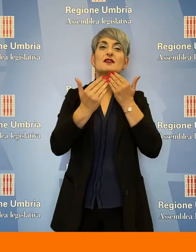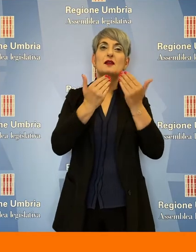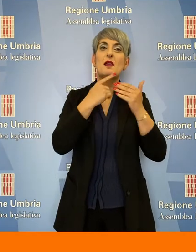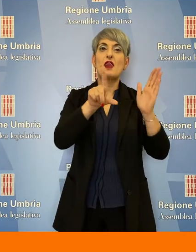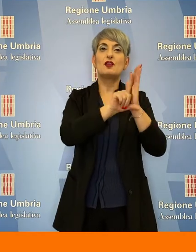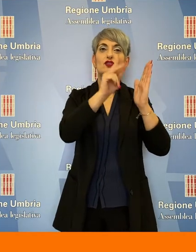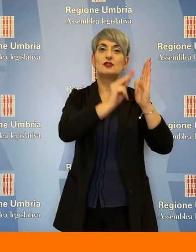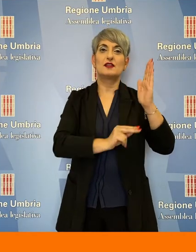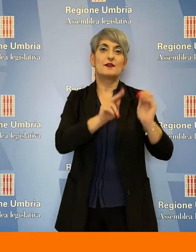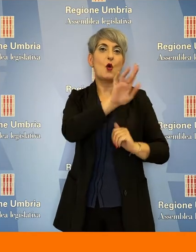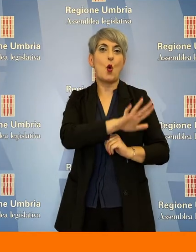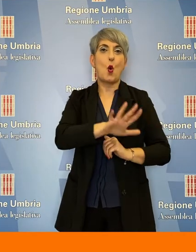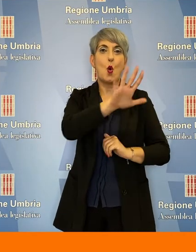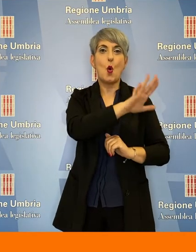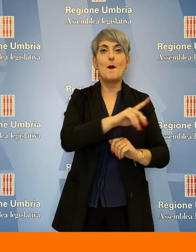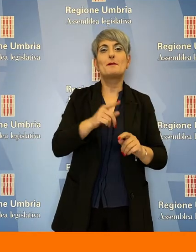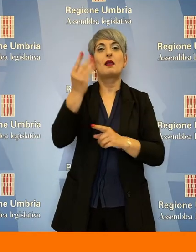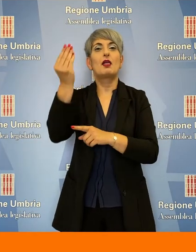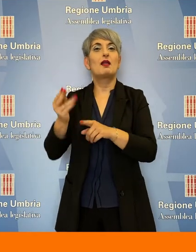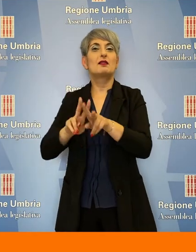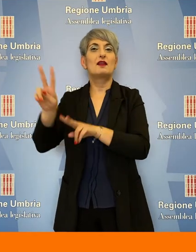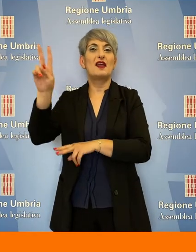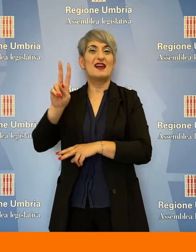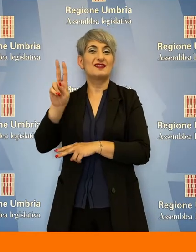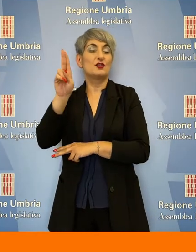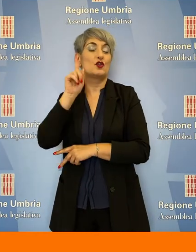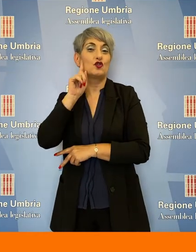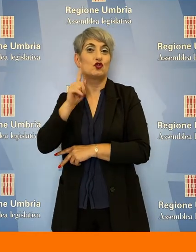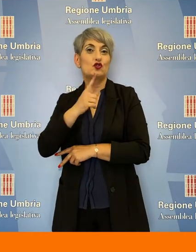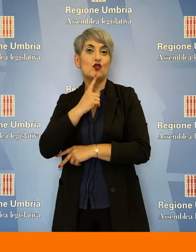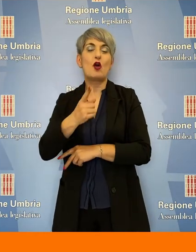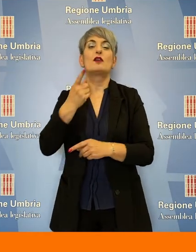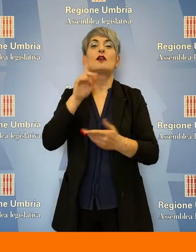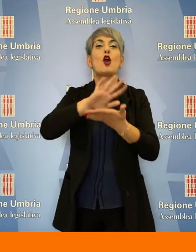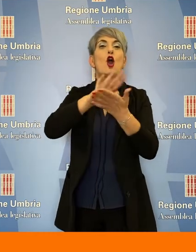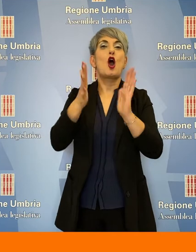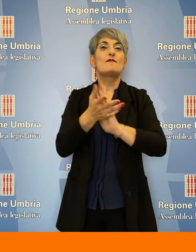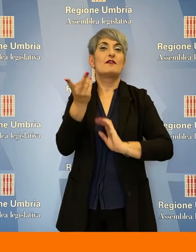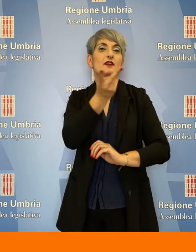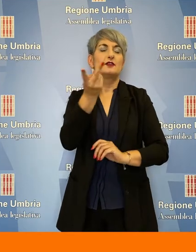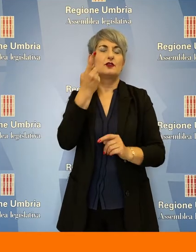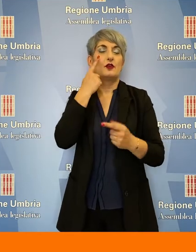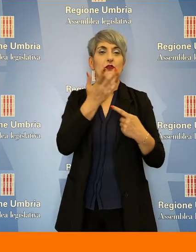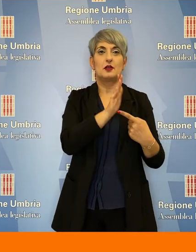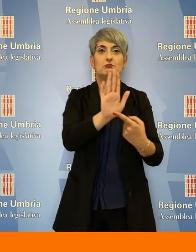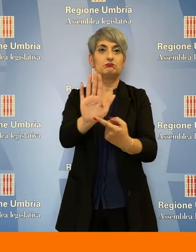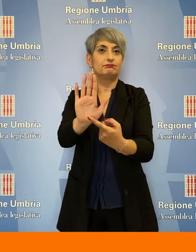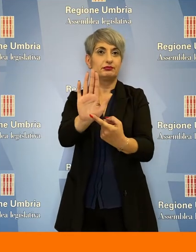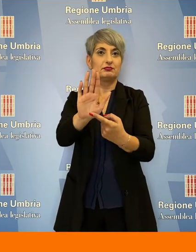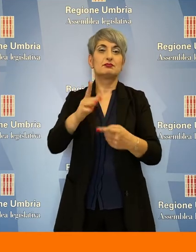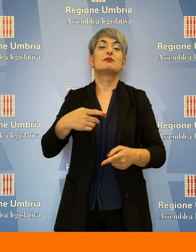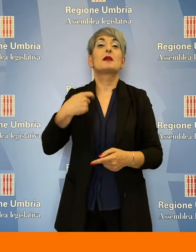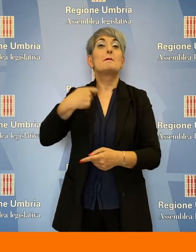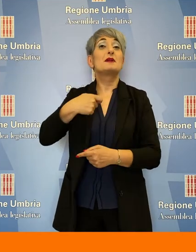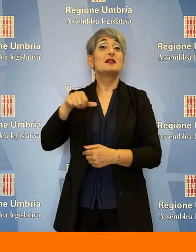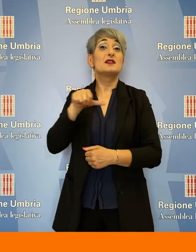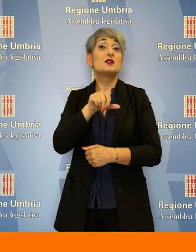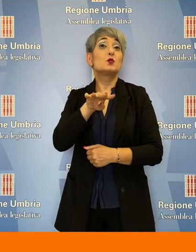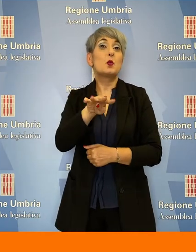legislativa dell'Umbria e l'ente nazionale sordi, la soddisfazione del Presidente Squarta, il servizio.